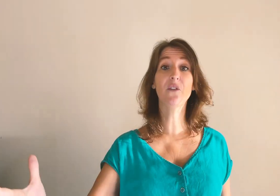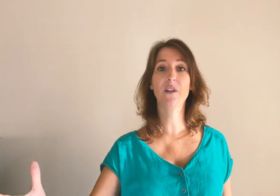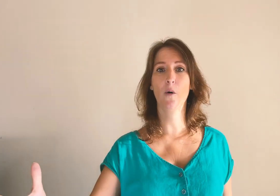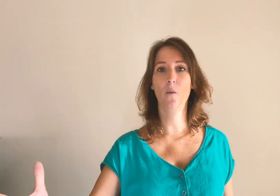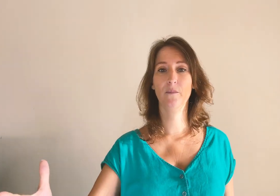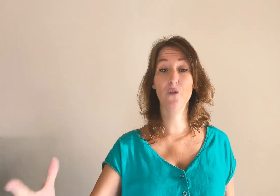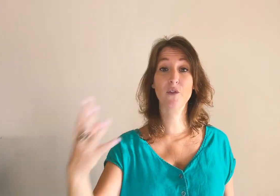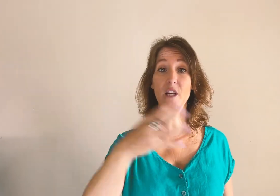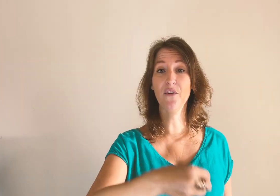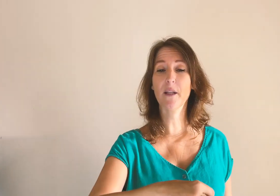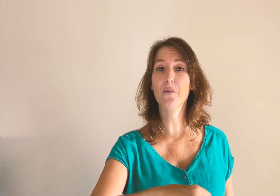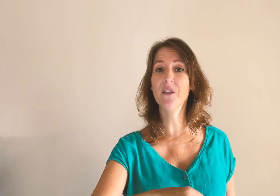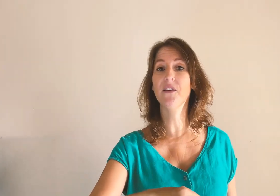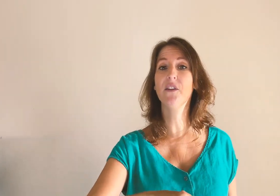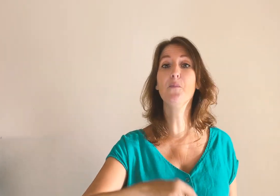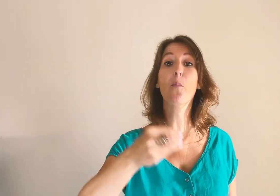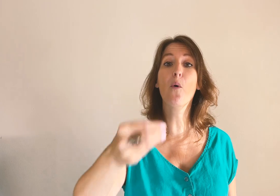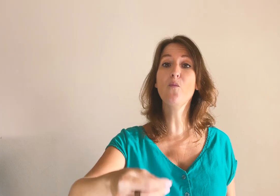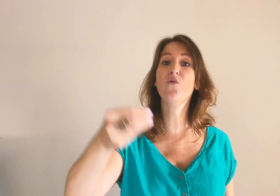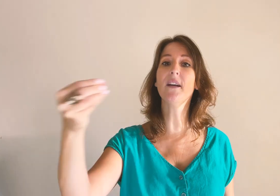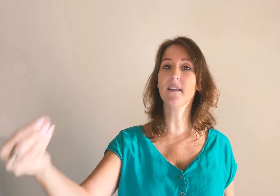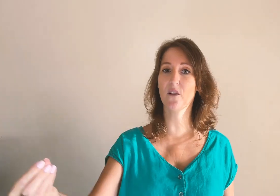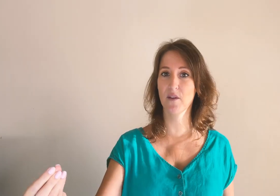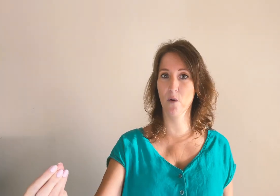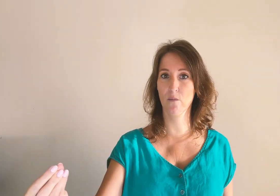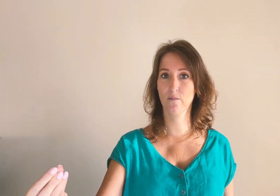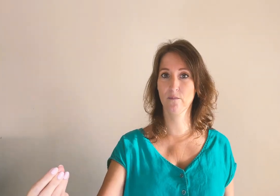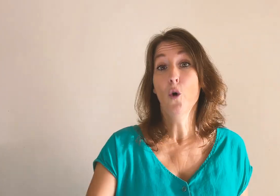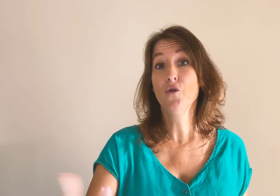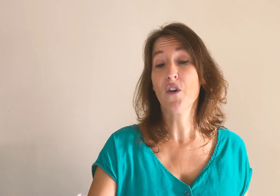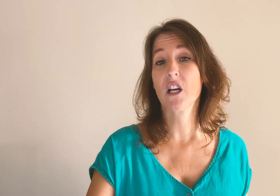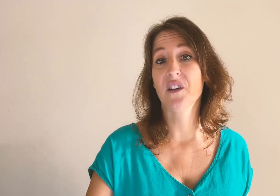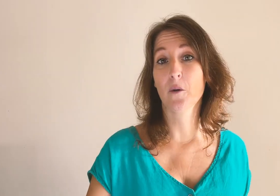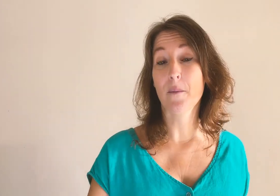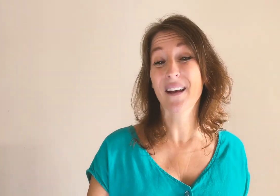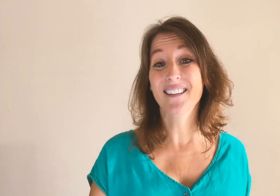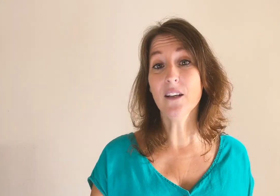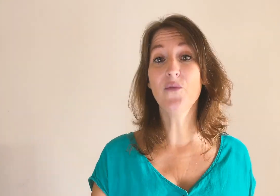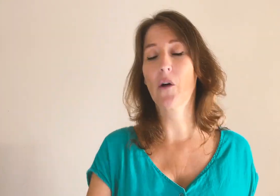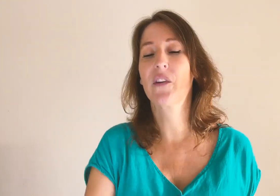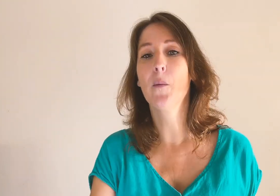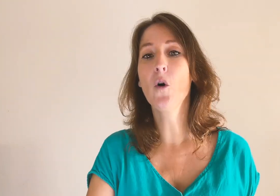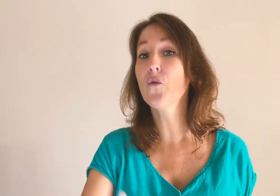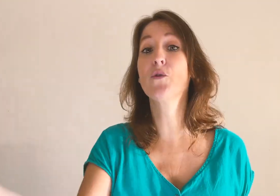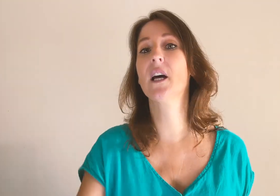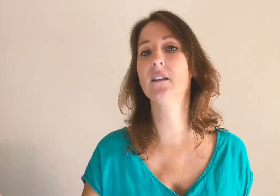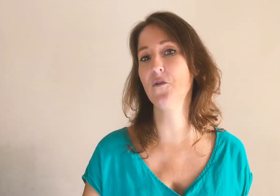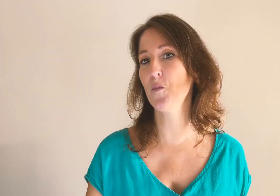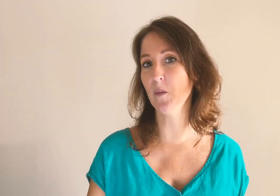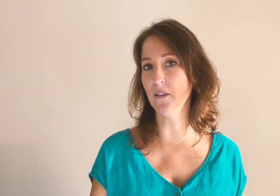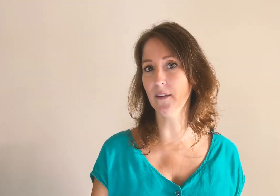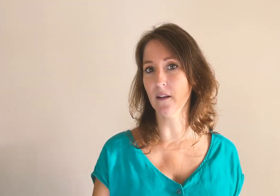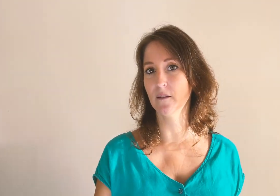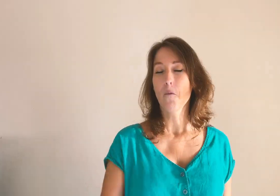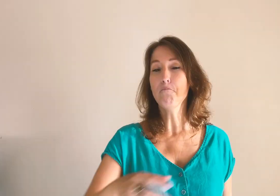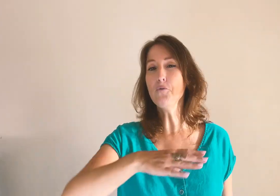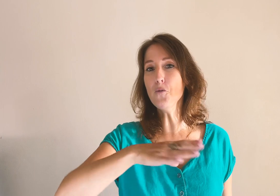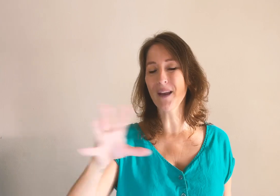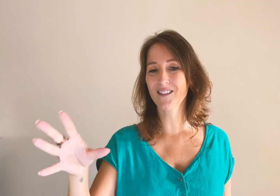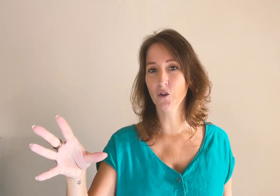événement et vous allez faire de la publicité pour promouvoir cet événement. Une fois que l'événement est passé, forcément, vous arrêtez vos publicités. Plus personne